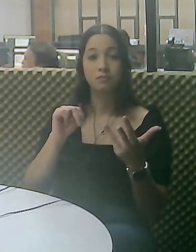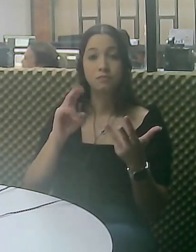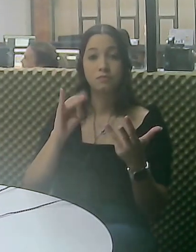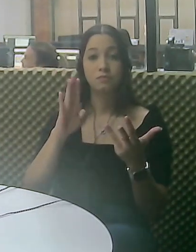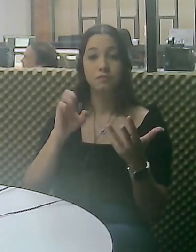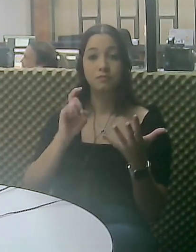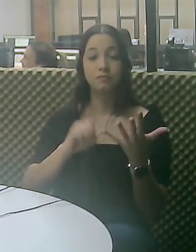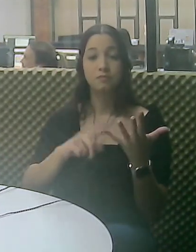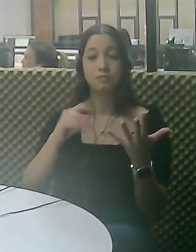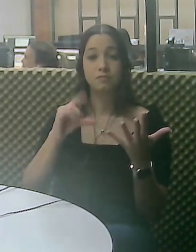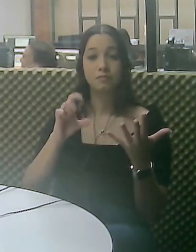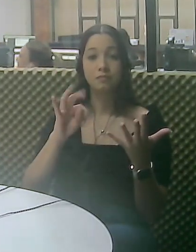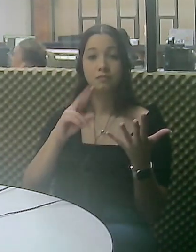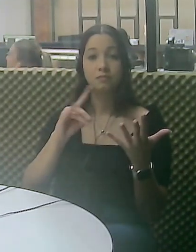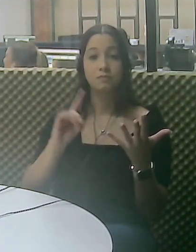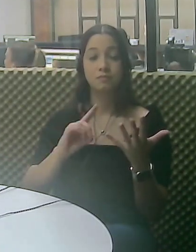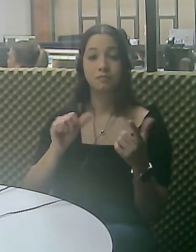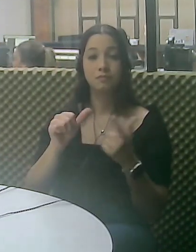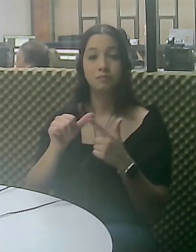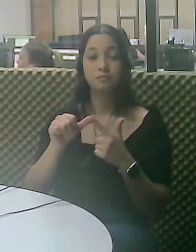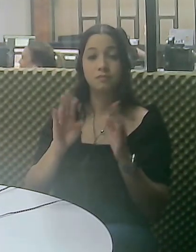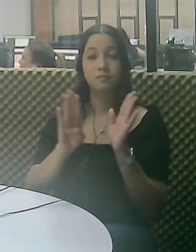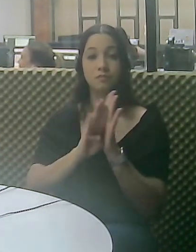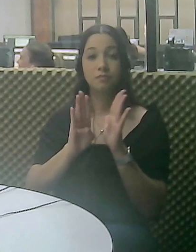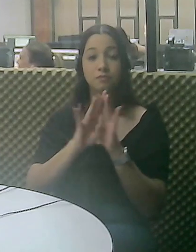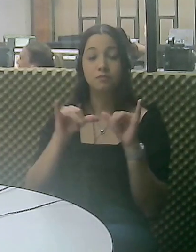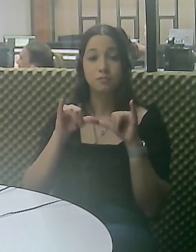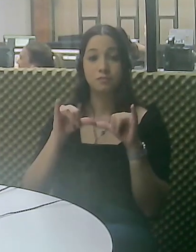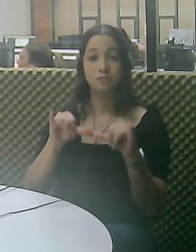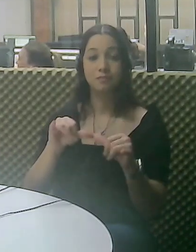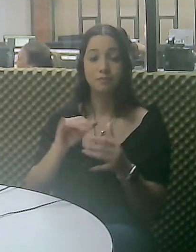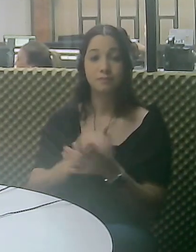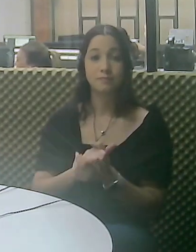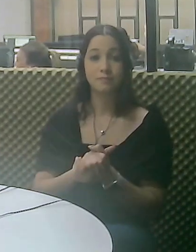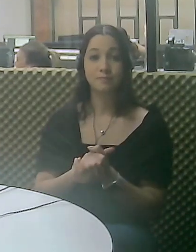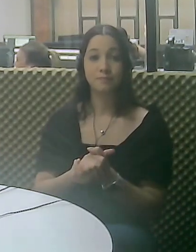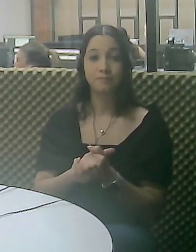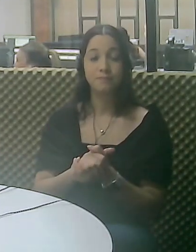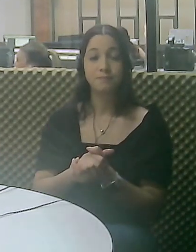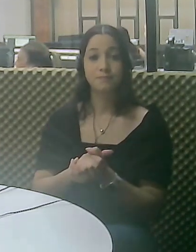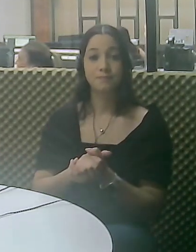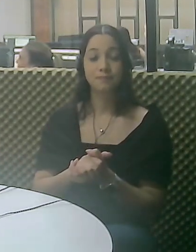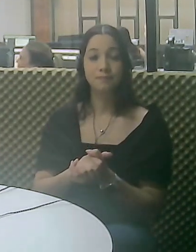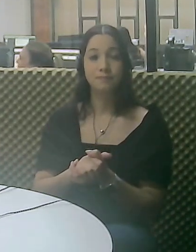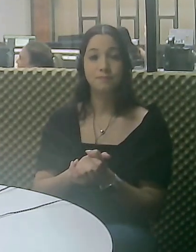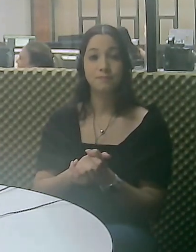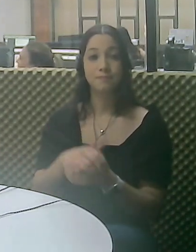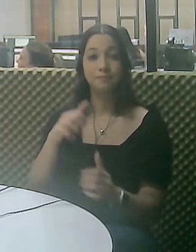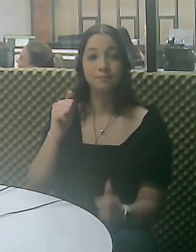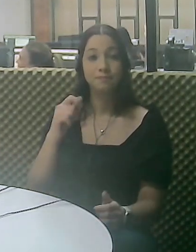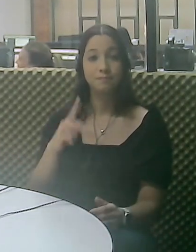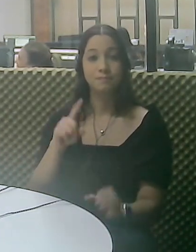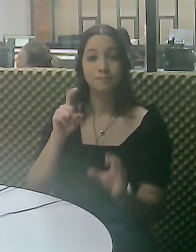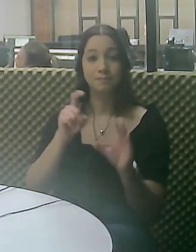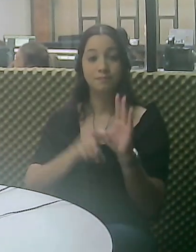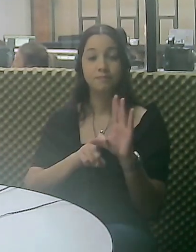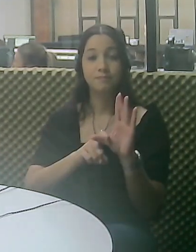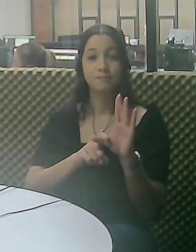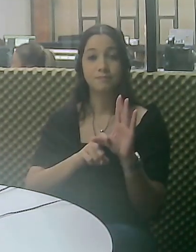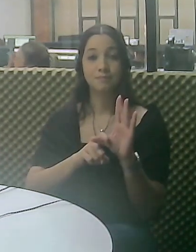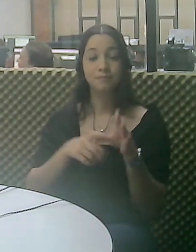Band Triângulo, Terminal Central, Uniubi, Politriz e Rede Bretas de Supermercados.